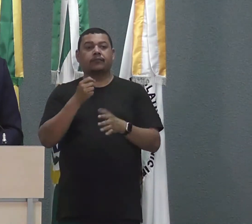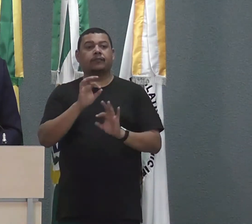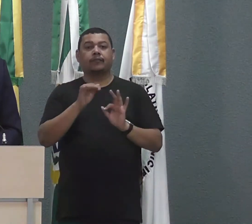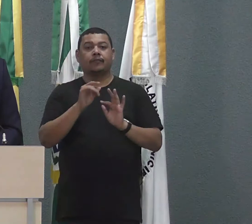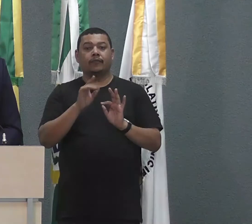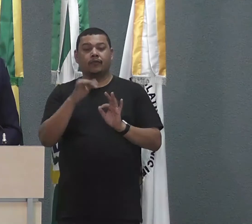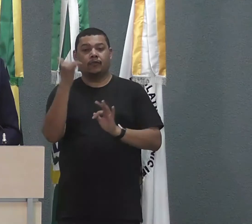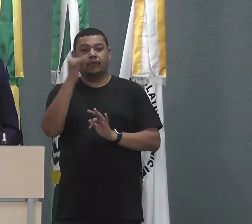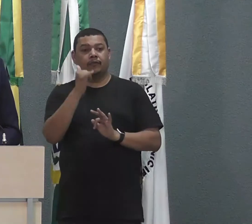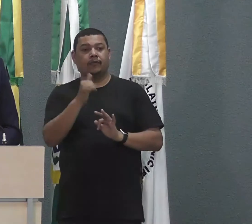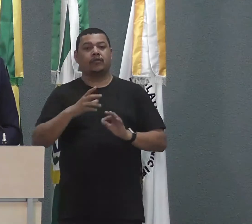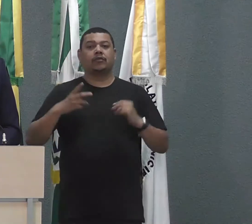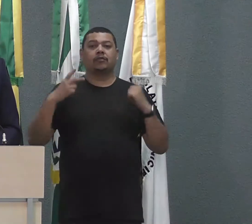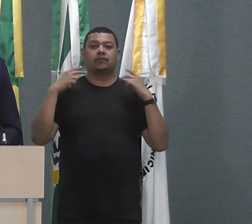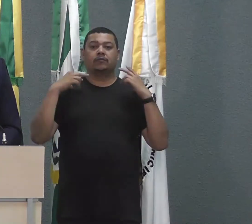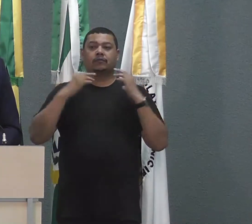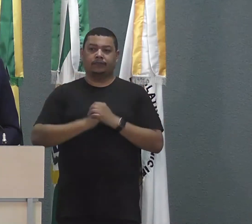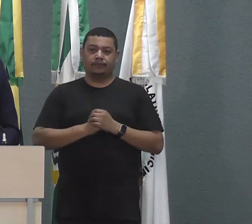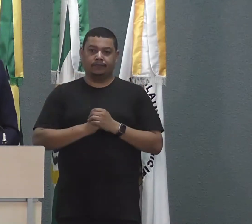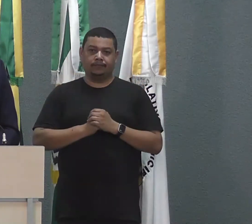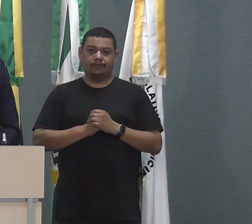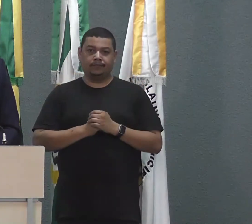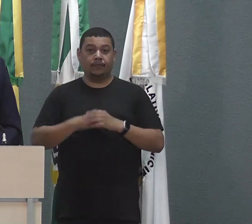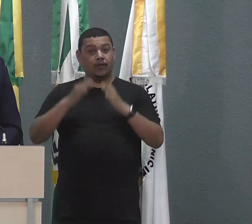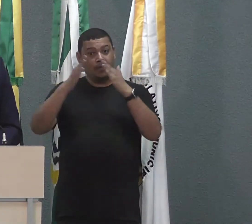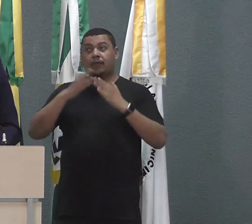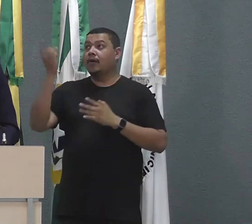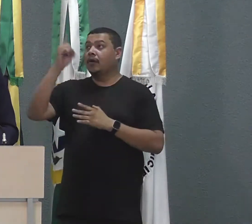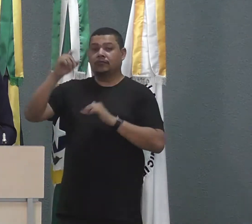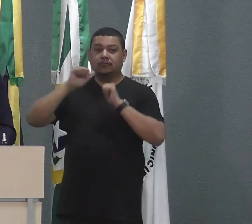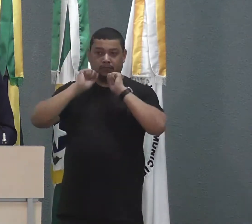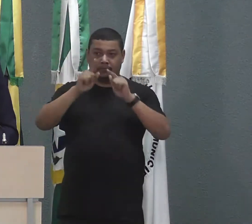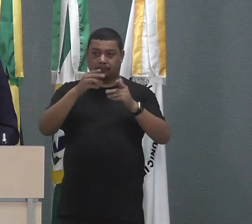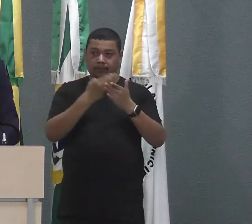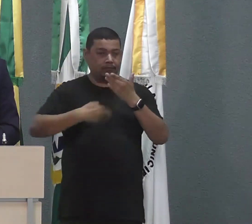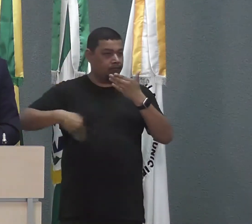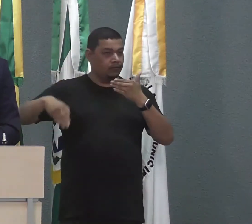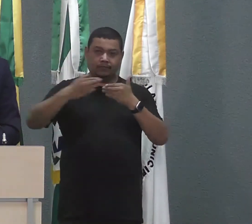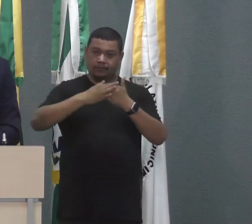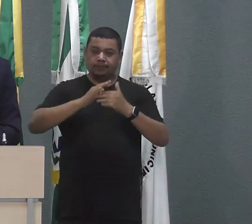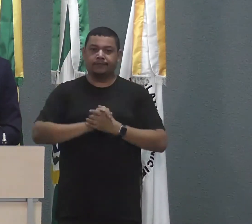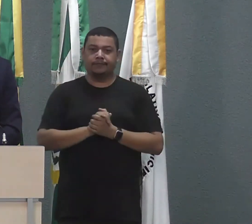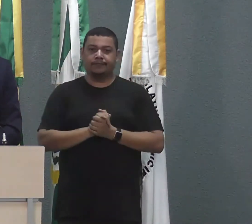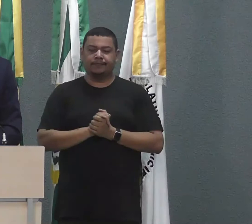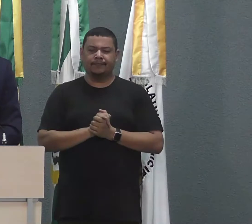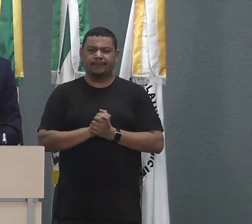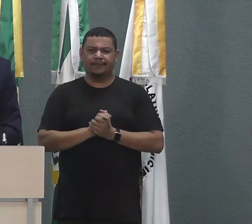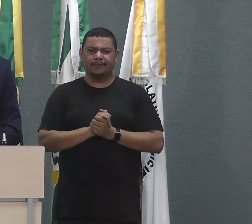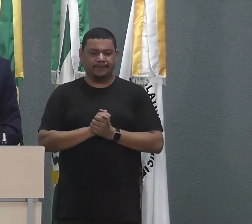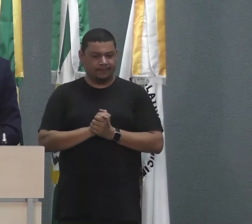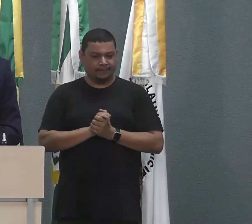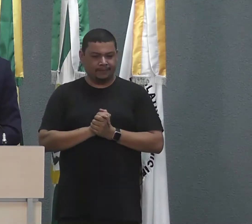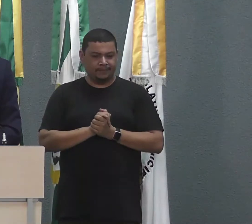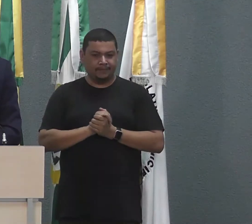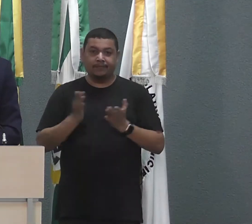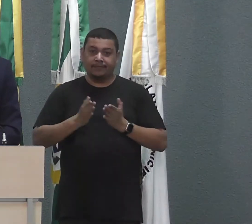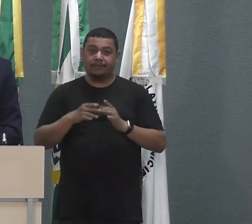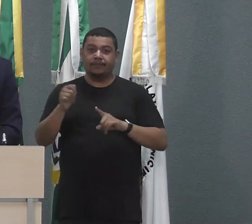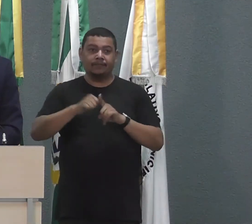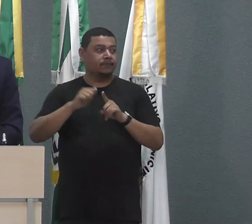mais uma vez, cuide-se, pedir a Deus que abençoe todos nós, final de mês de